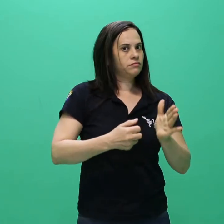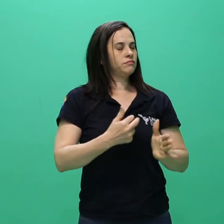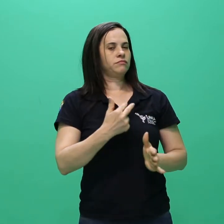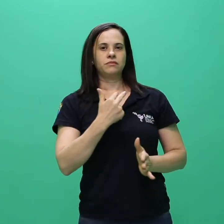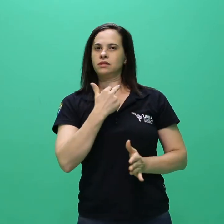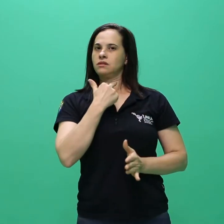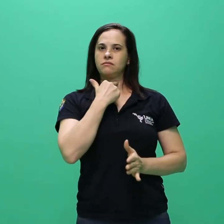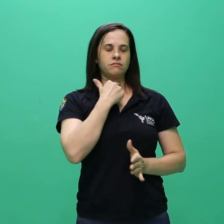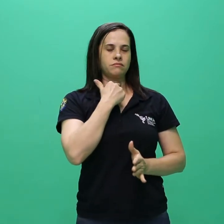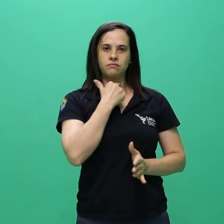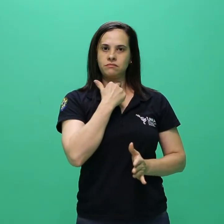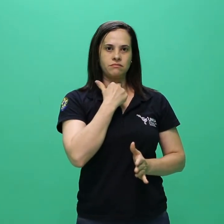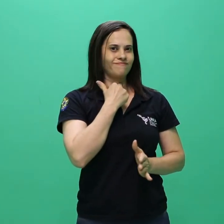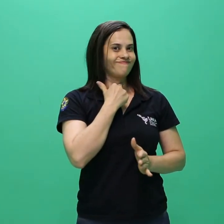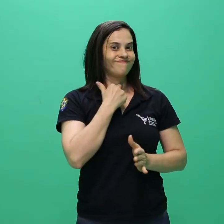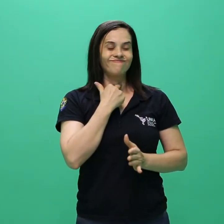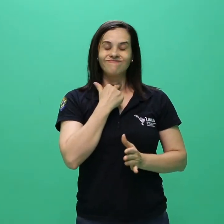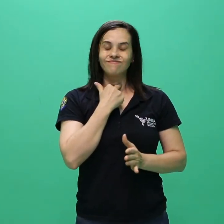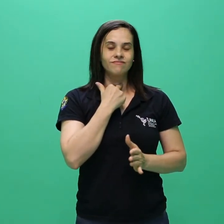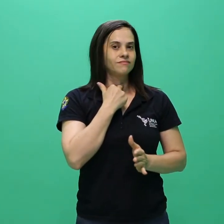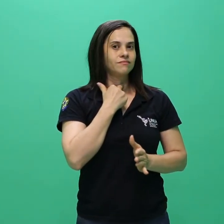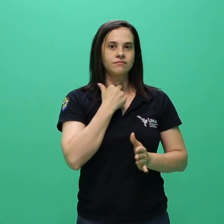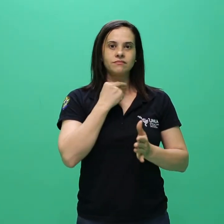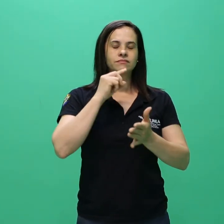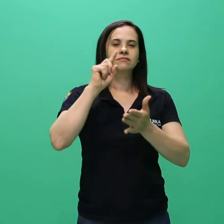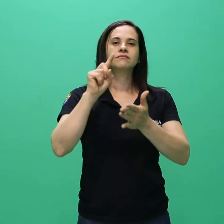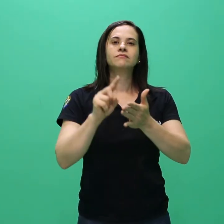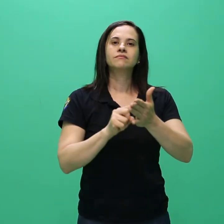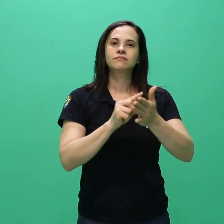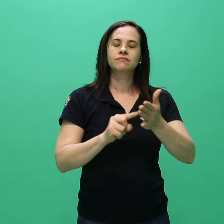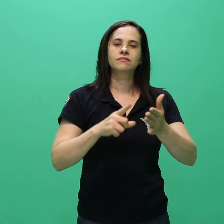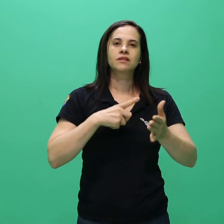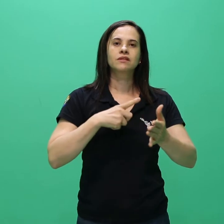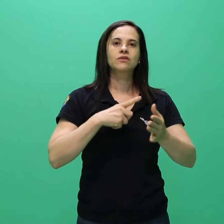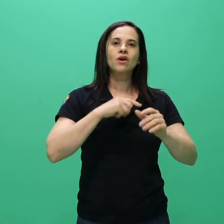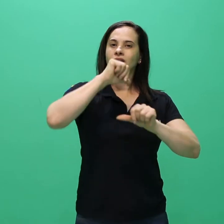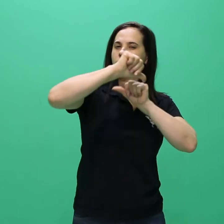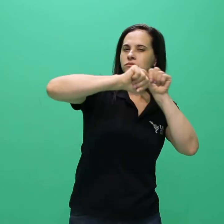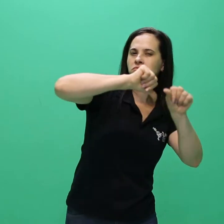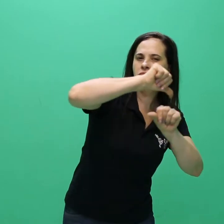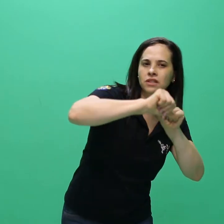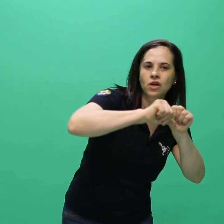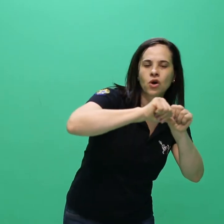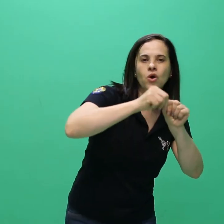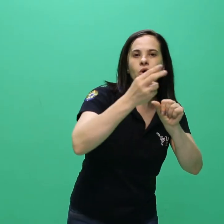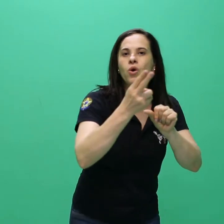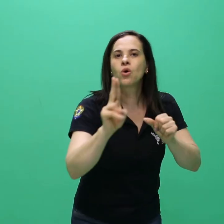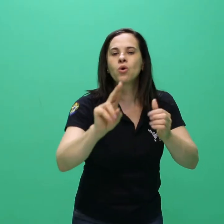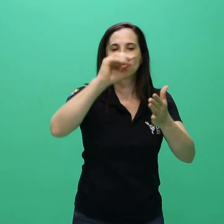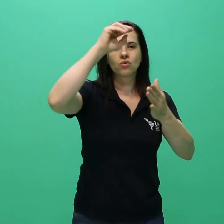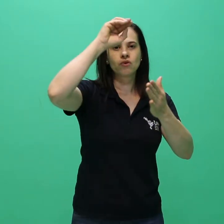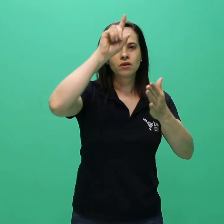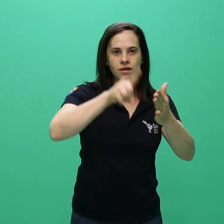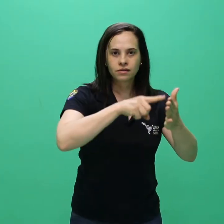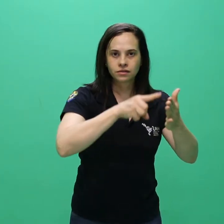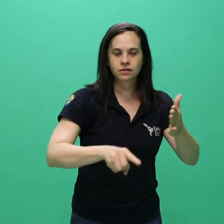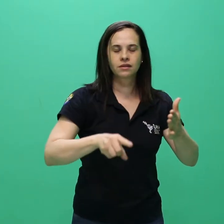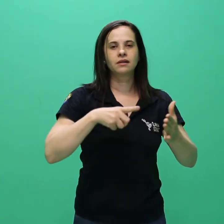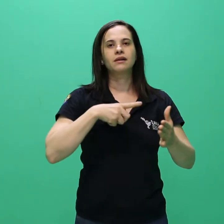permitida, em hipótese alguma, a alteração ou cancelamento do requerimento pelo